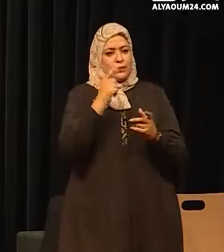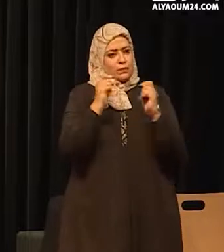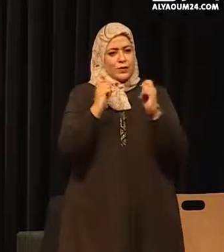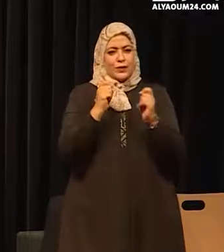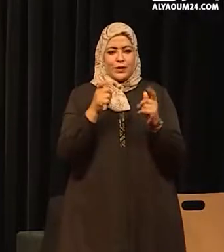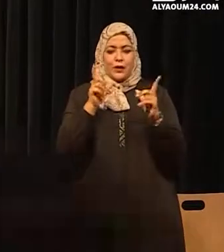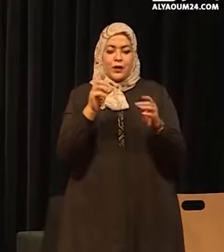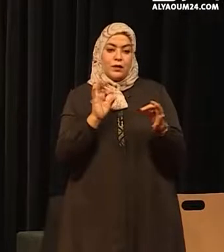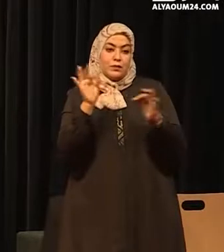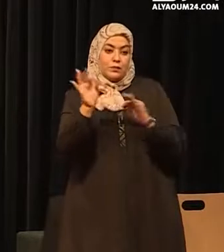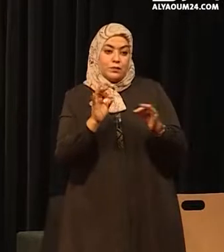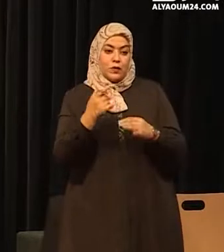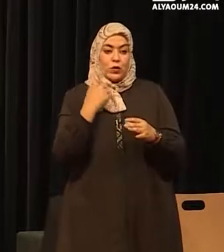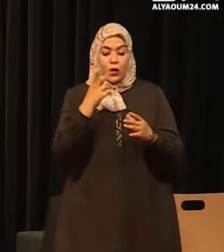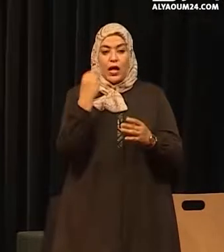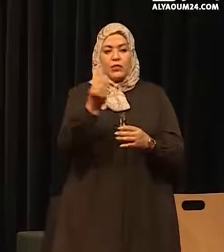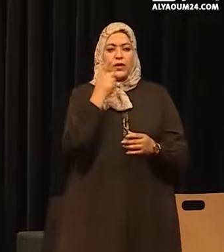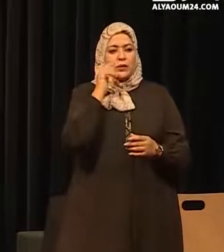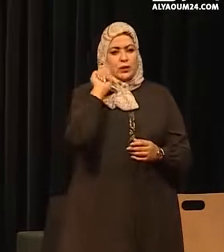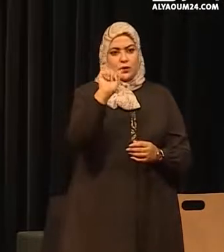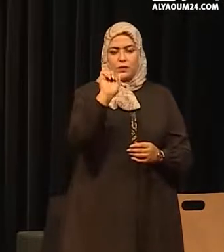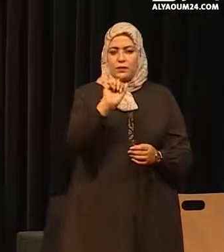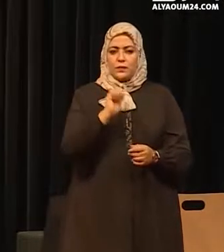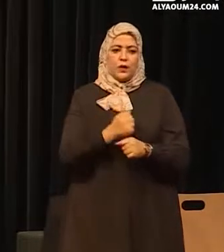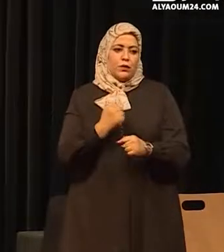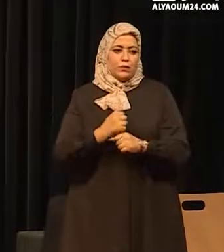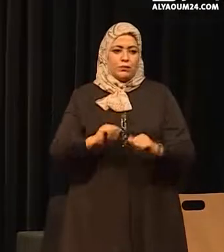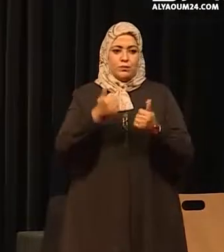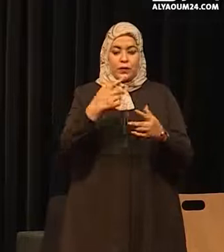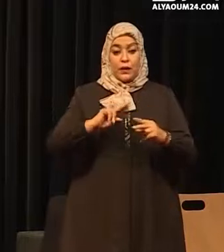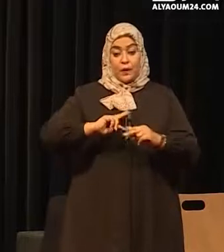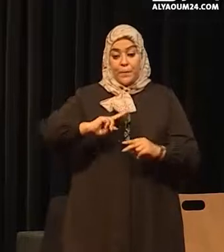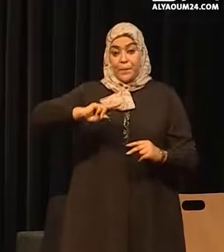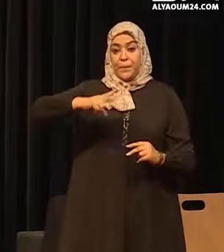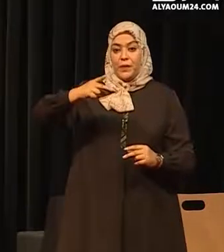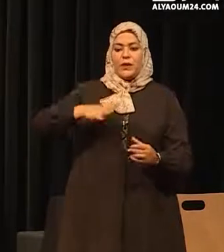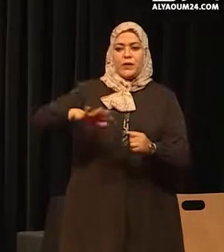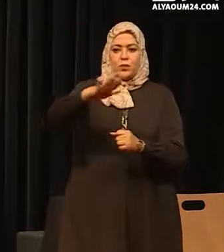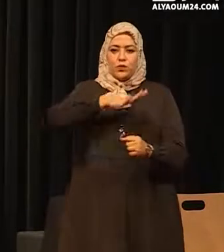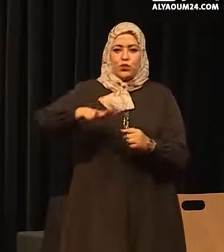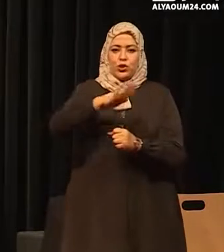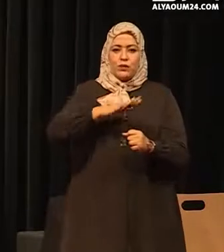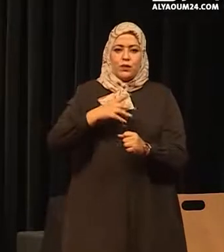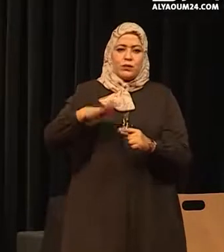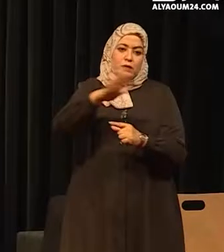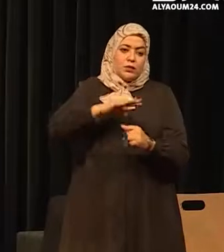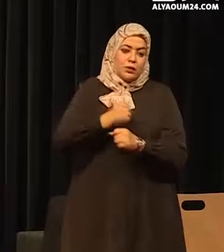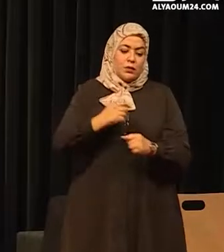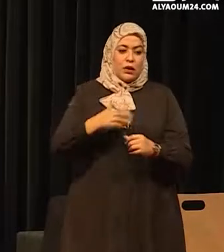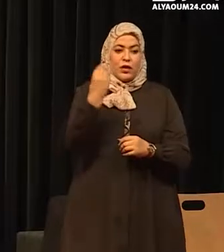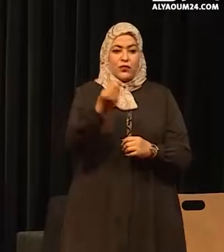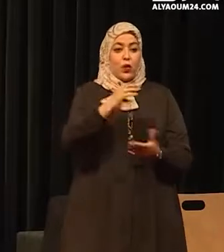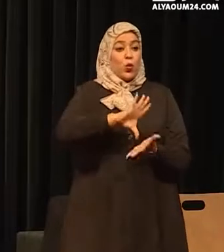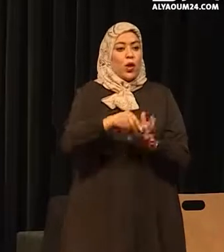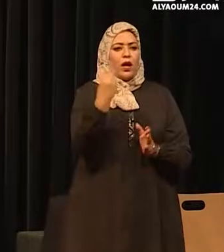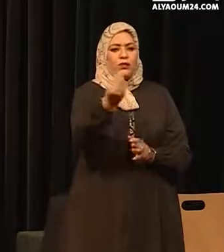بمعايير الشماعية الحامية للأطفال وهو الذي نسعى المحلال إلى تغيير تمثلة المجتمع حول حماية الطفولة